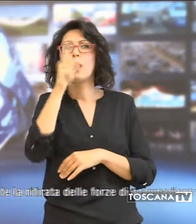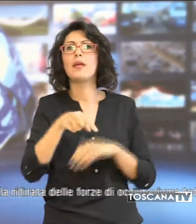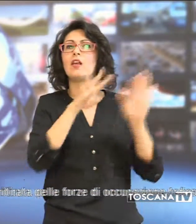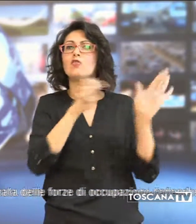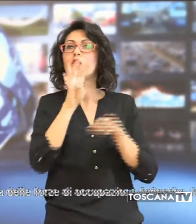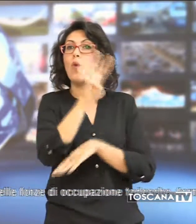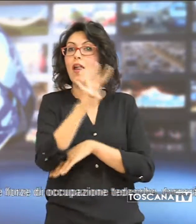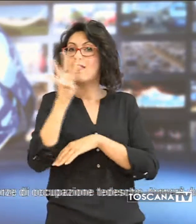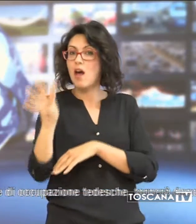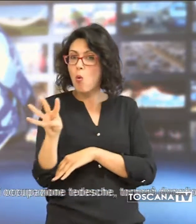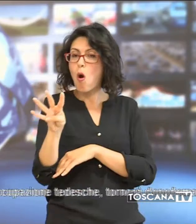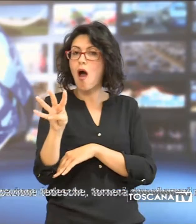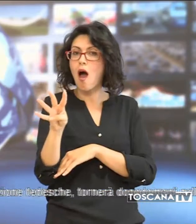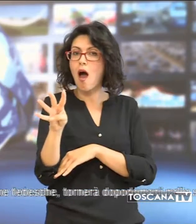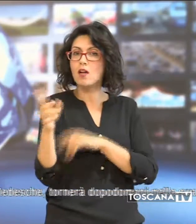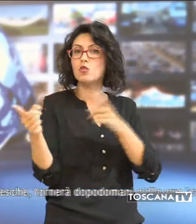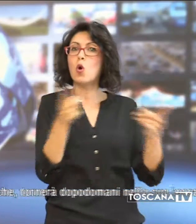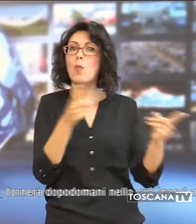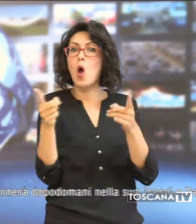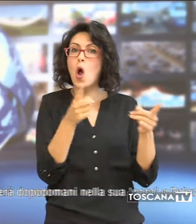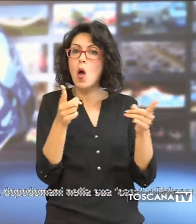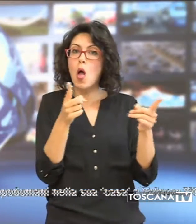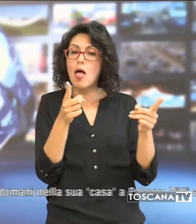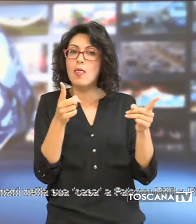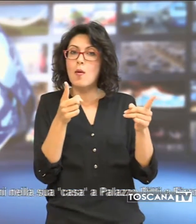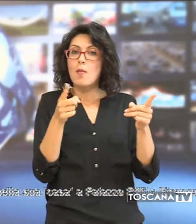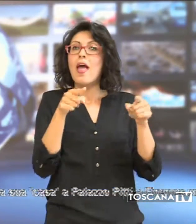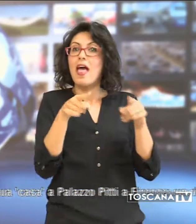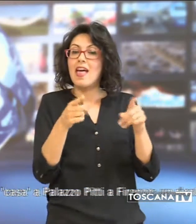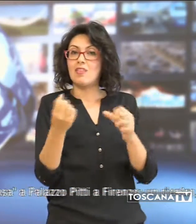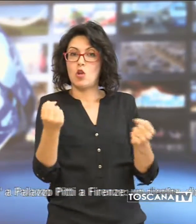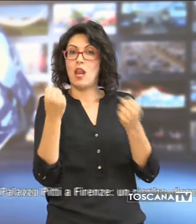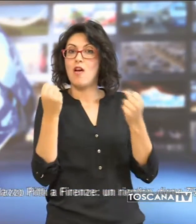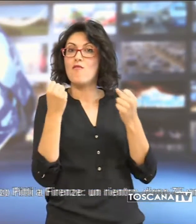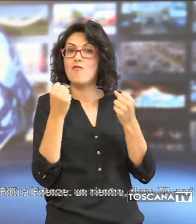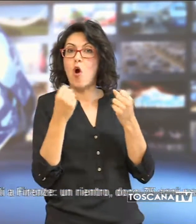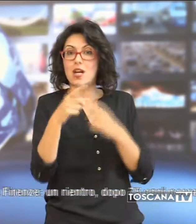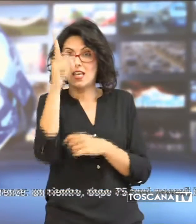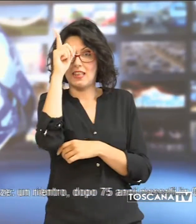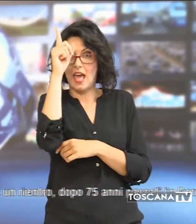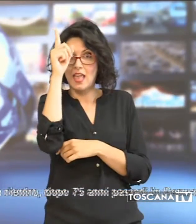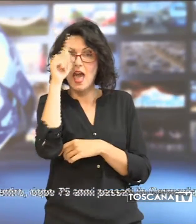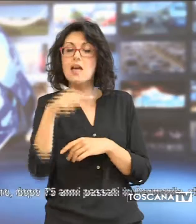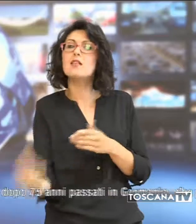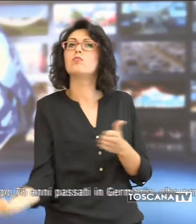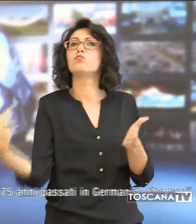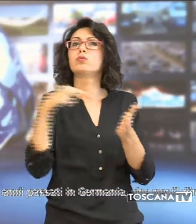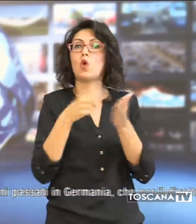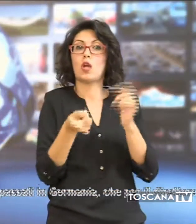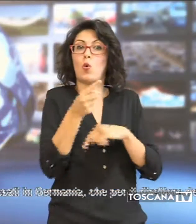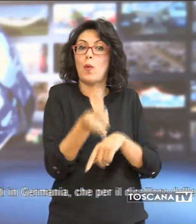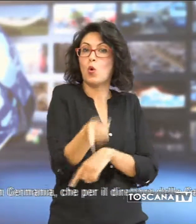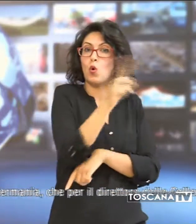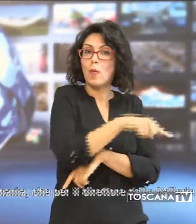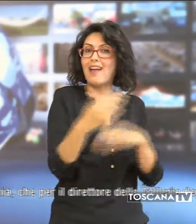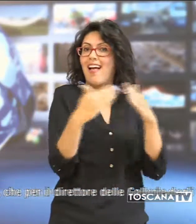durante la ritirata delle forze di occupazione tedesche tornerà dopodomani nella sua casa